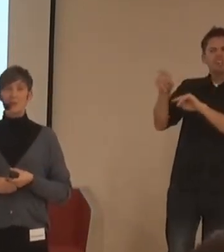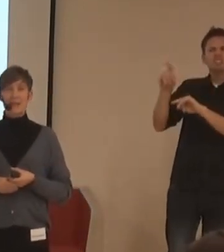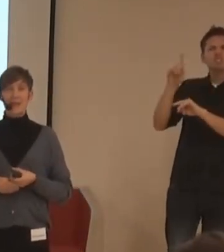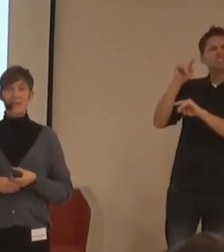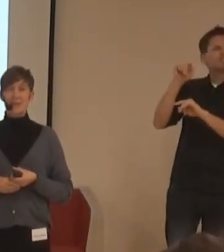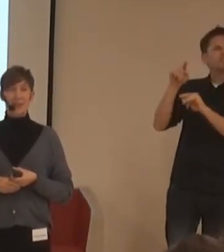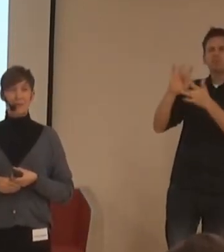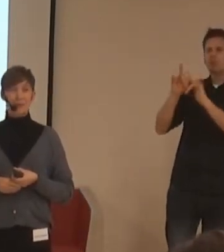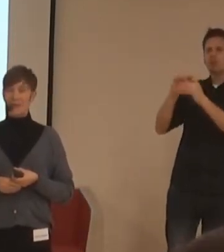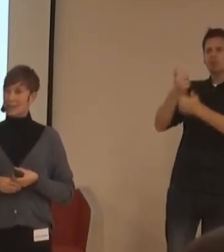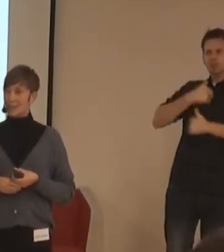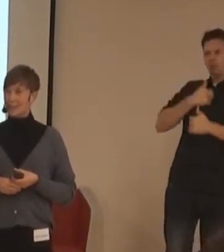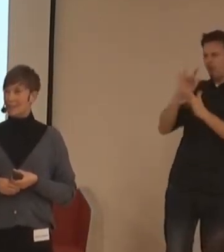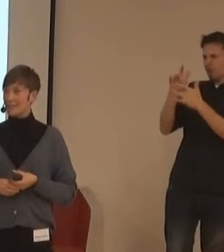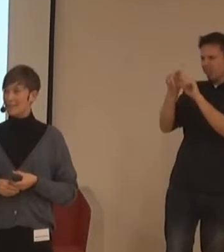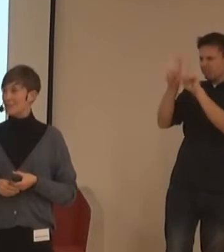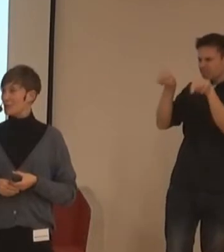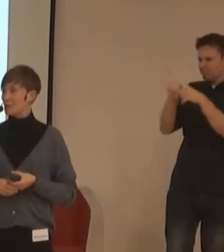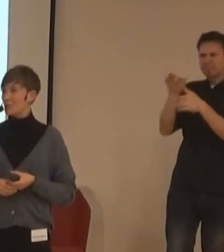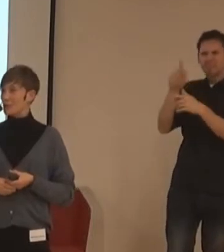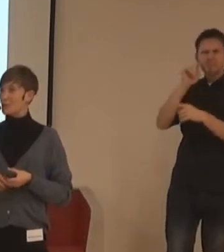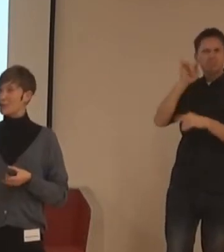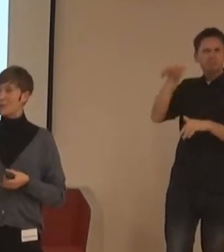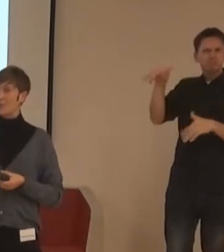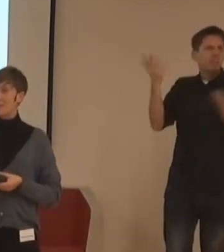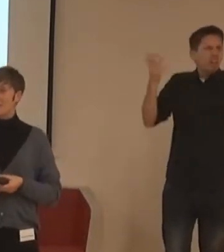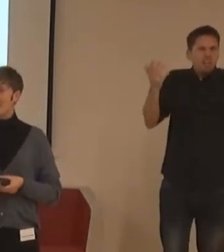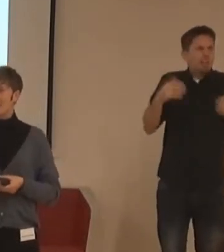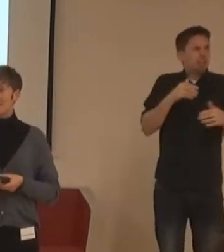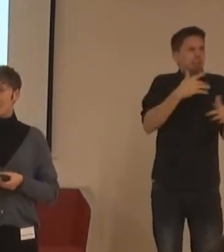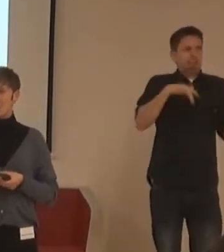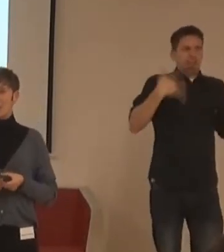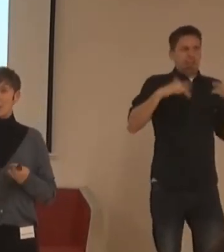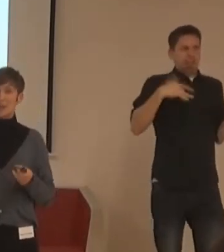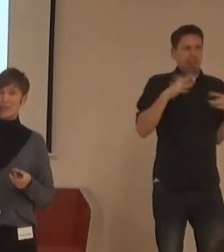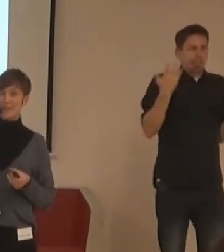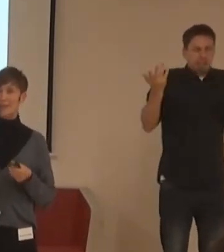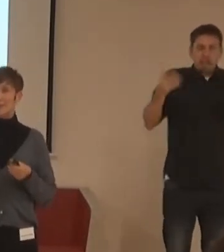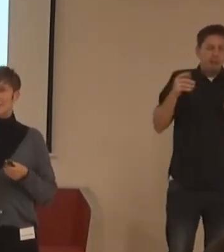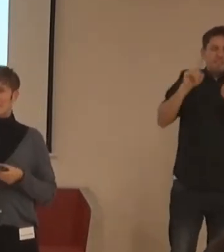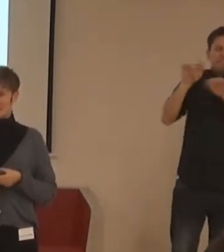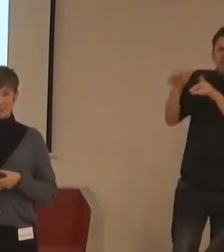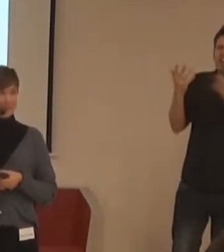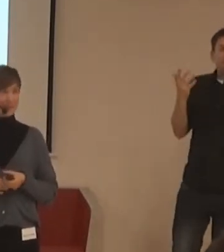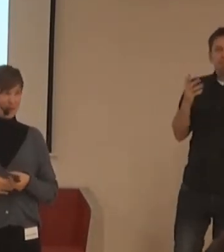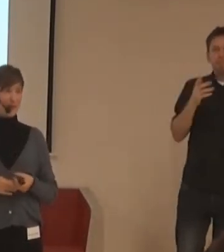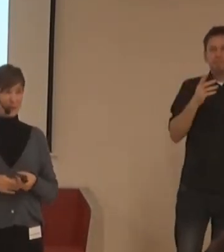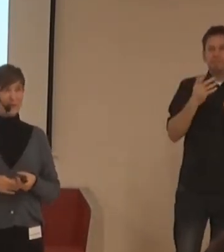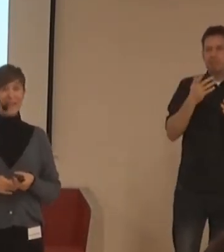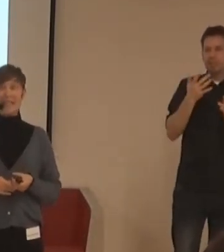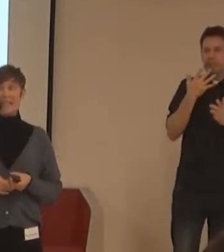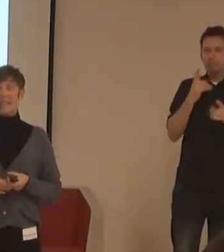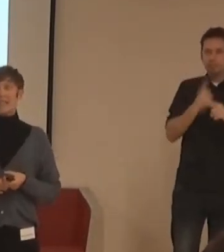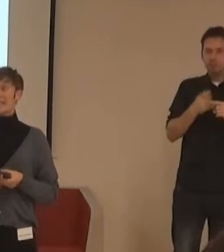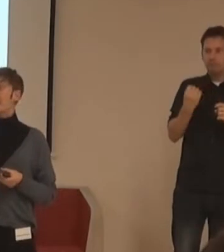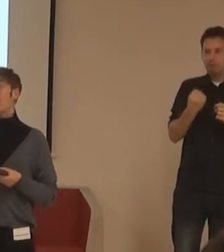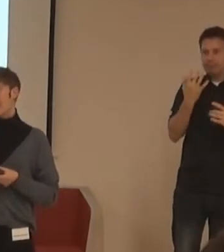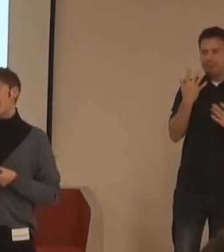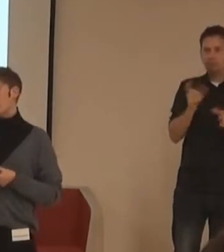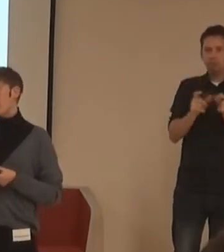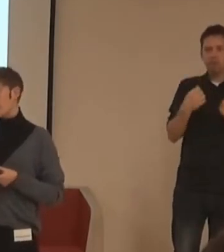my jsme o tom nějak slyšeli, ono to tady nikdo nechtěl, tak to my jsme ještě teda nevyzkoušeli. Já úplně nevím, kdy bych to teď přesně měla zmáčknout, ale